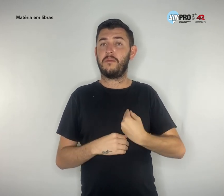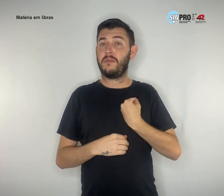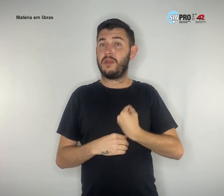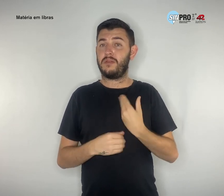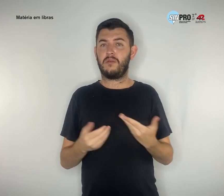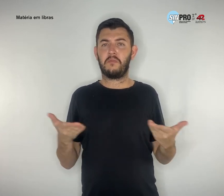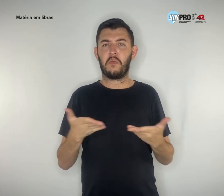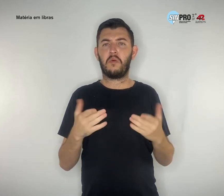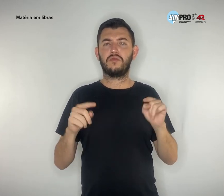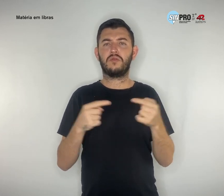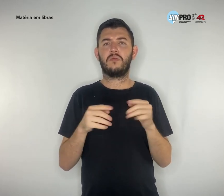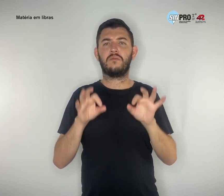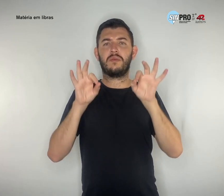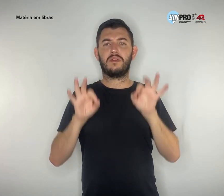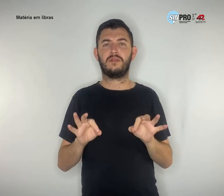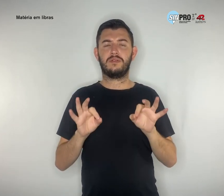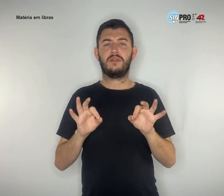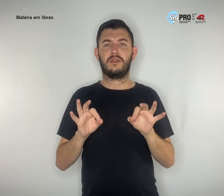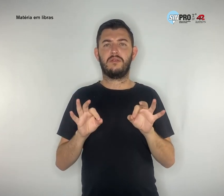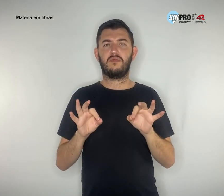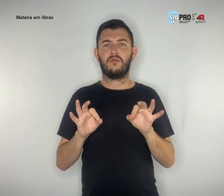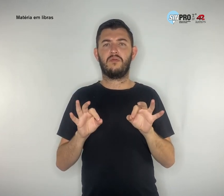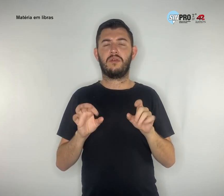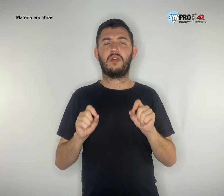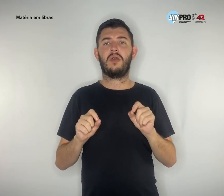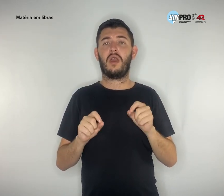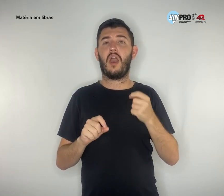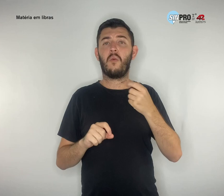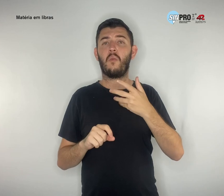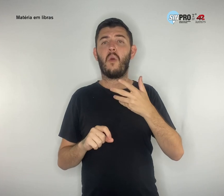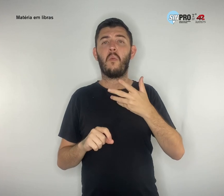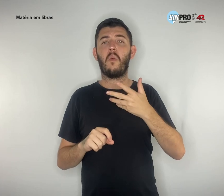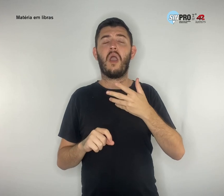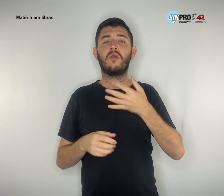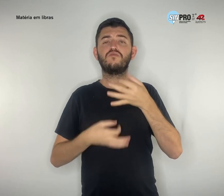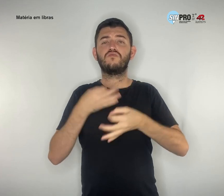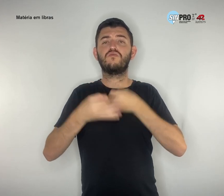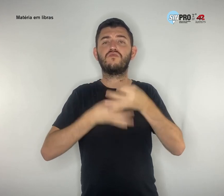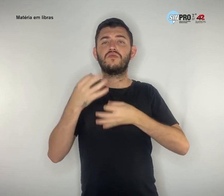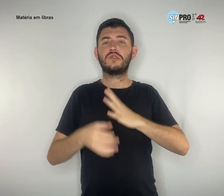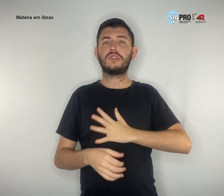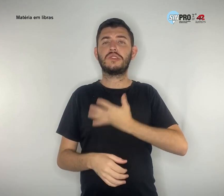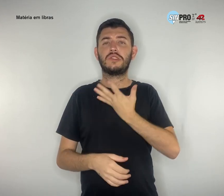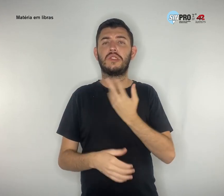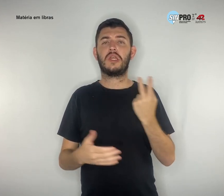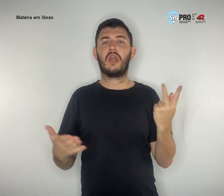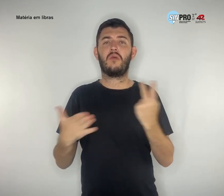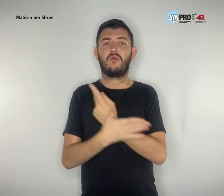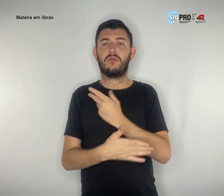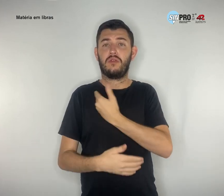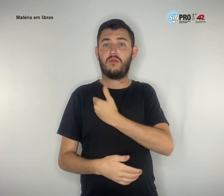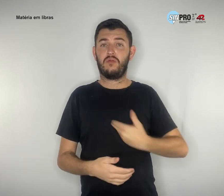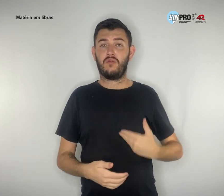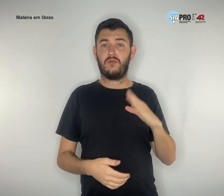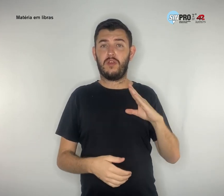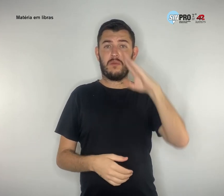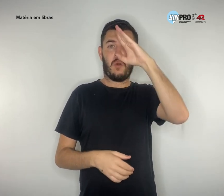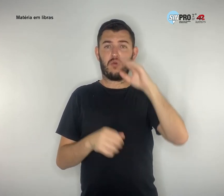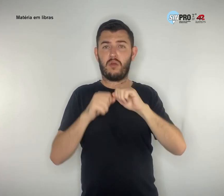relacionado à legitimidade do discurso de ódio difundido pelo governo Bolsonaro. Temos que